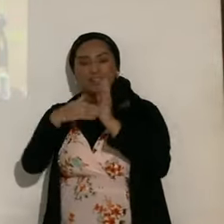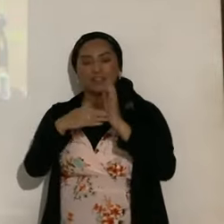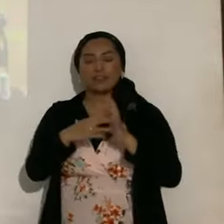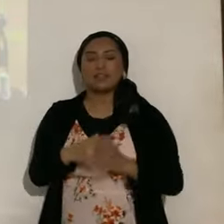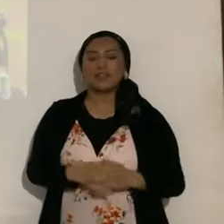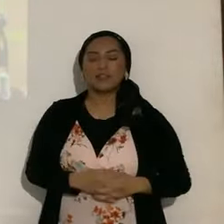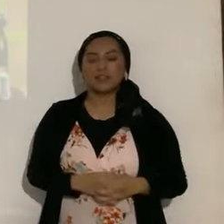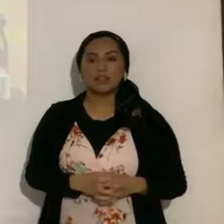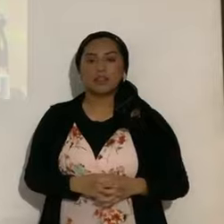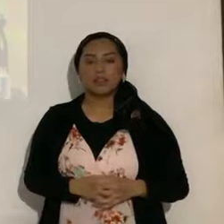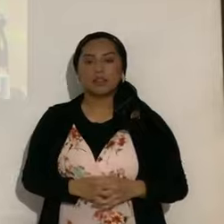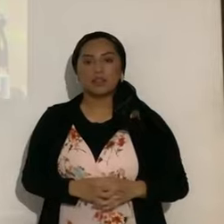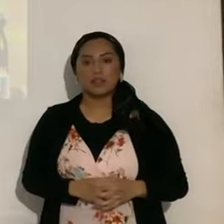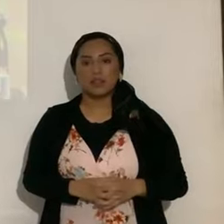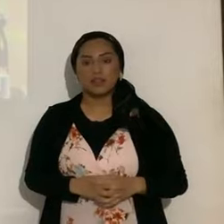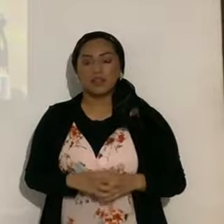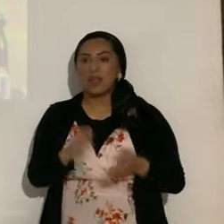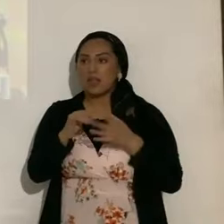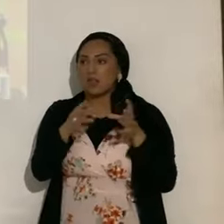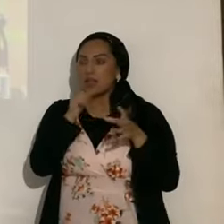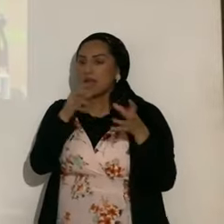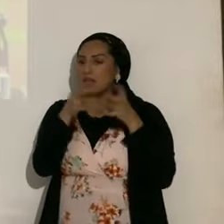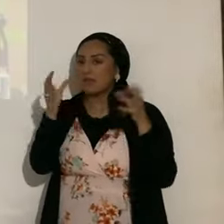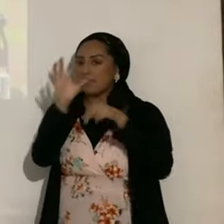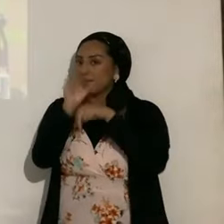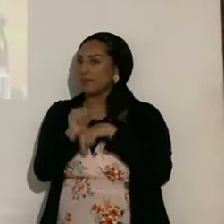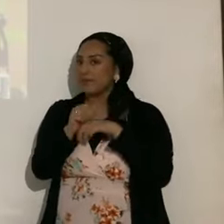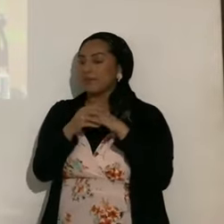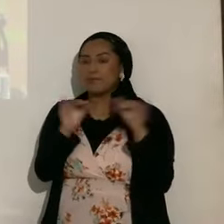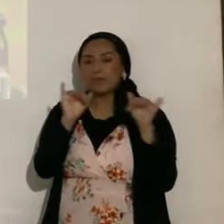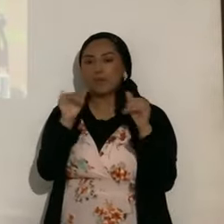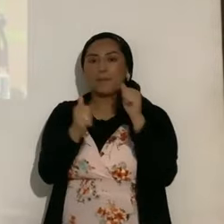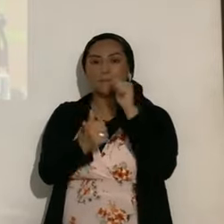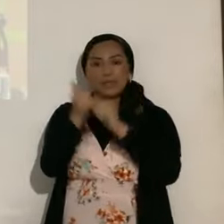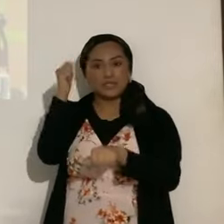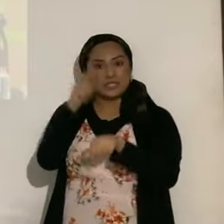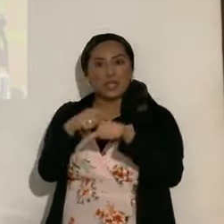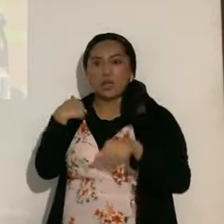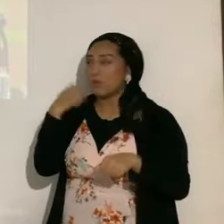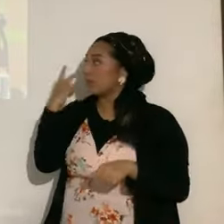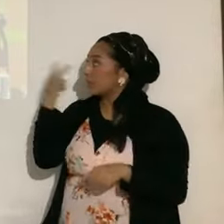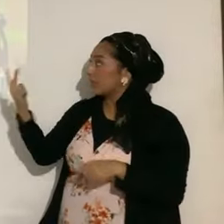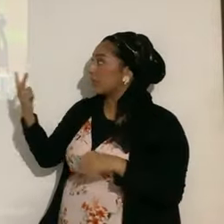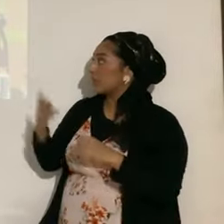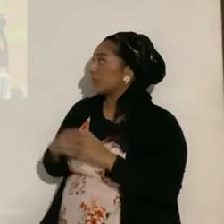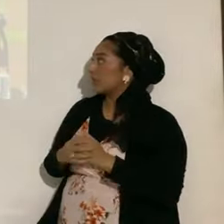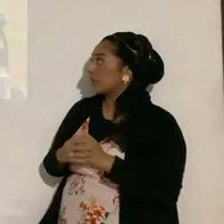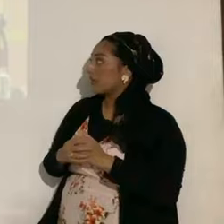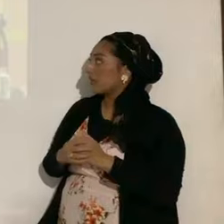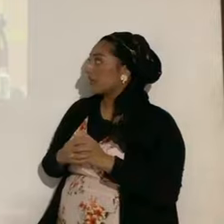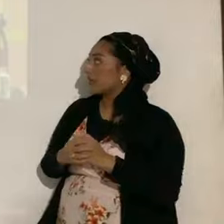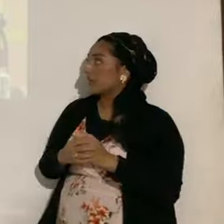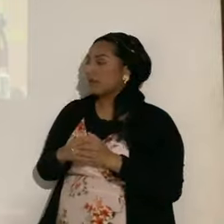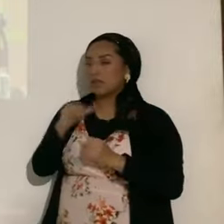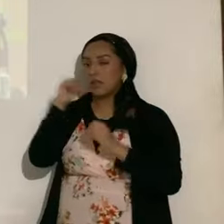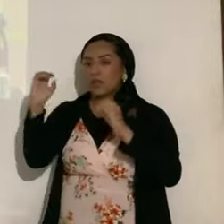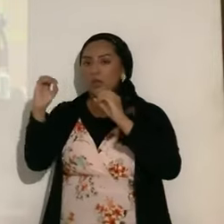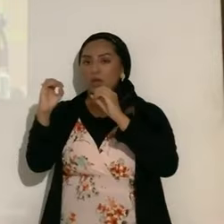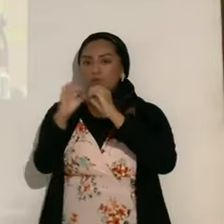inusual alineación, no es como generalmente los hemos visto así, no, no, no, aquí es